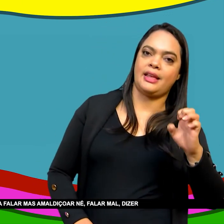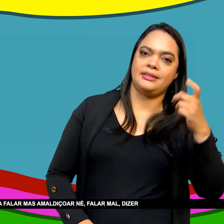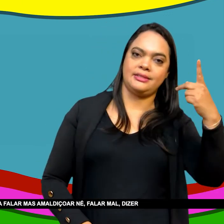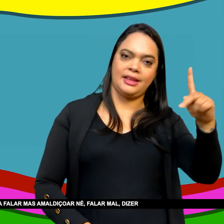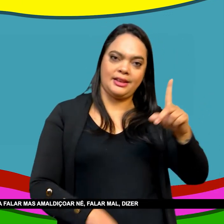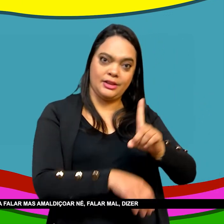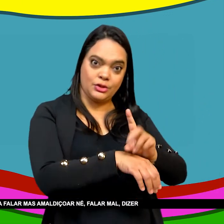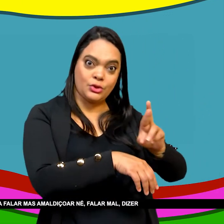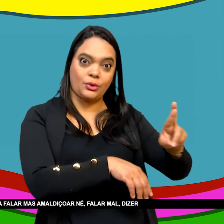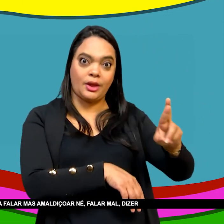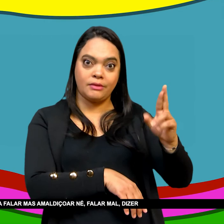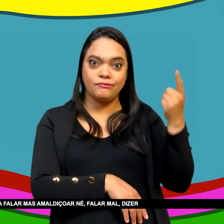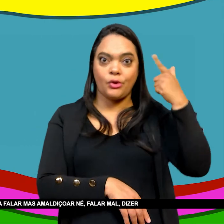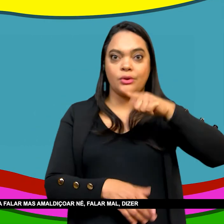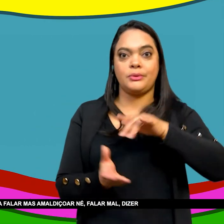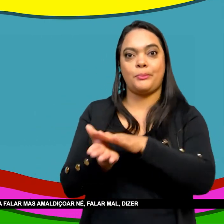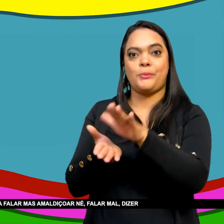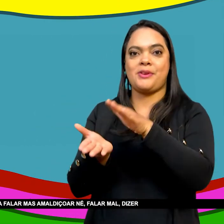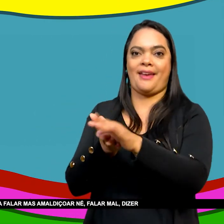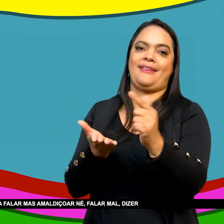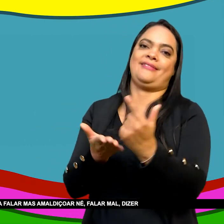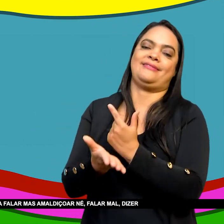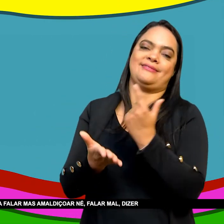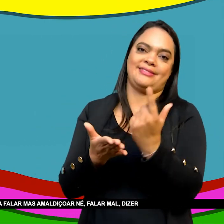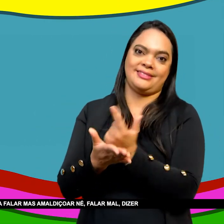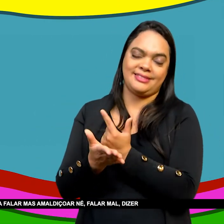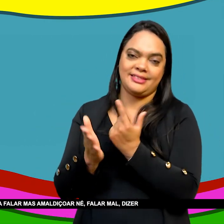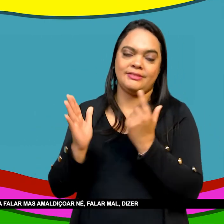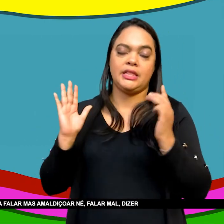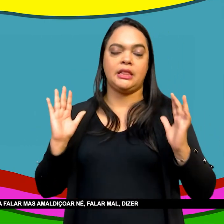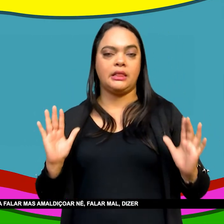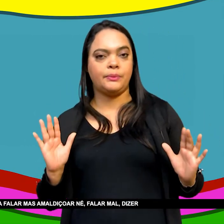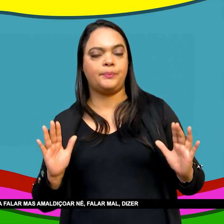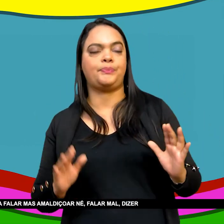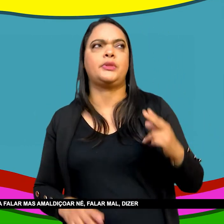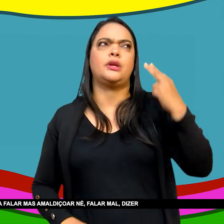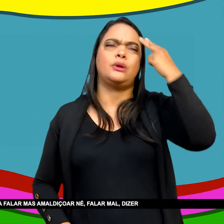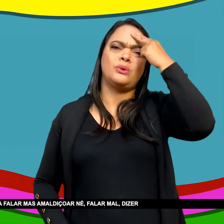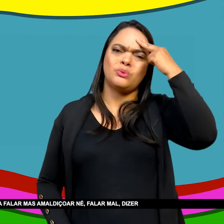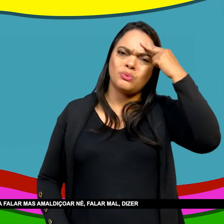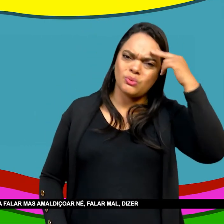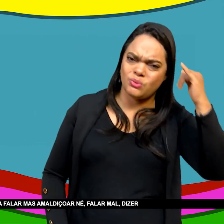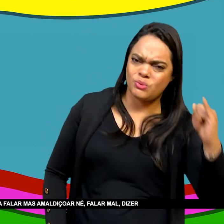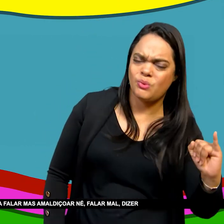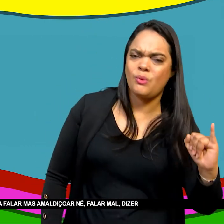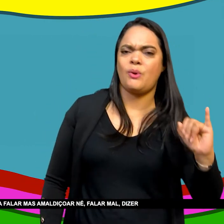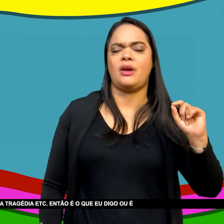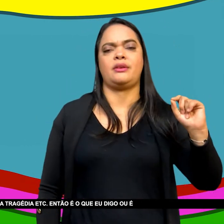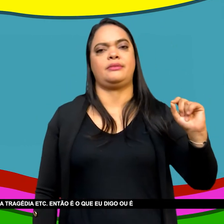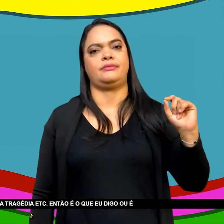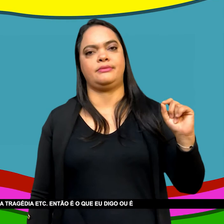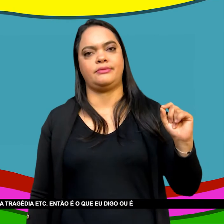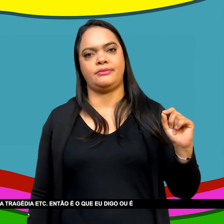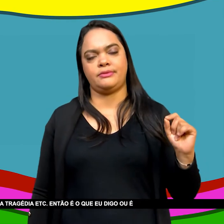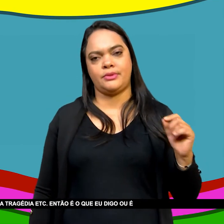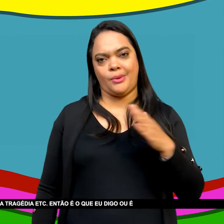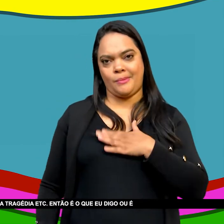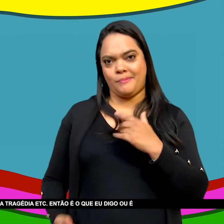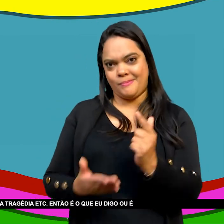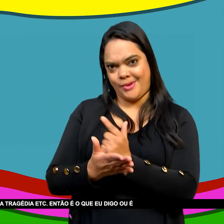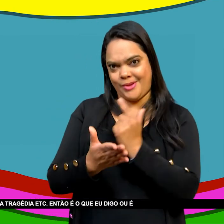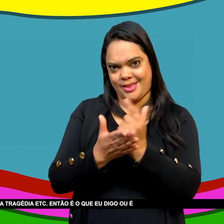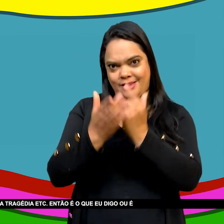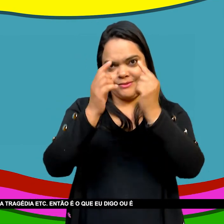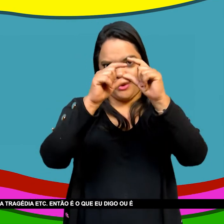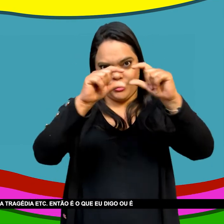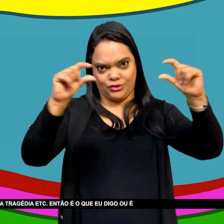escapasse Do controle Então a segunda Saída Não era falar Mas amaldiçoar Falar mal Dizer que era Um